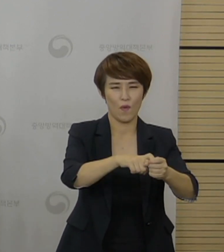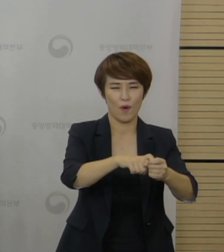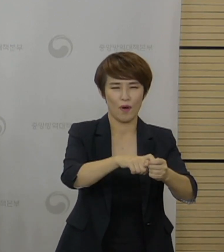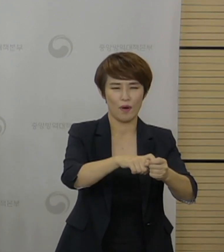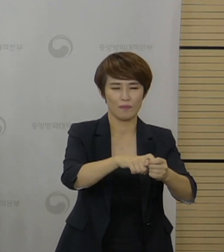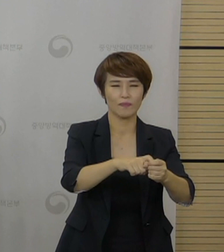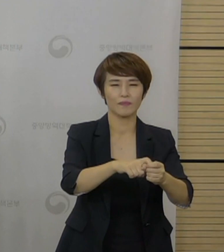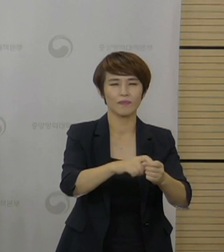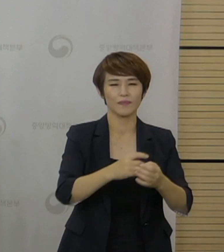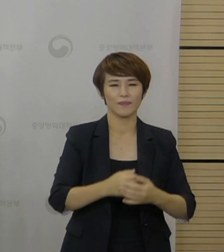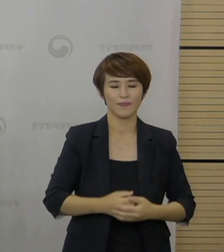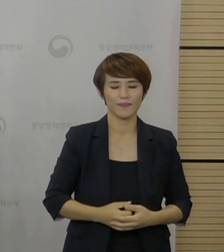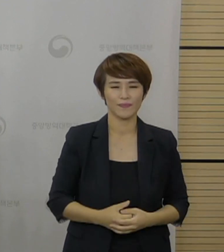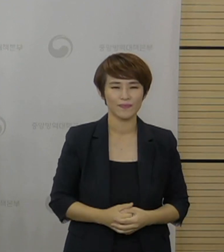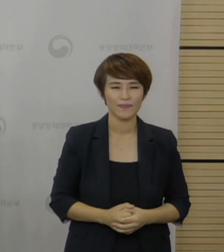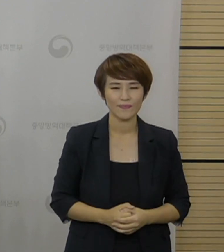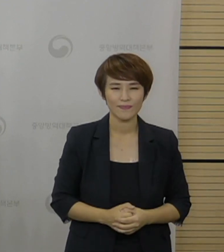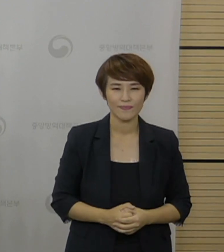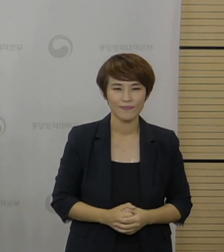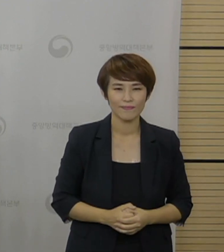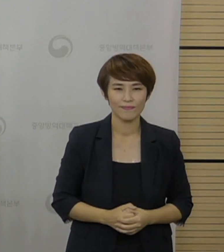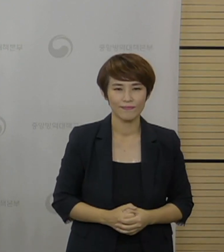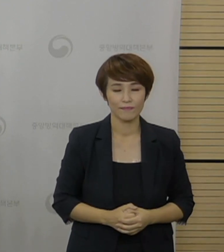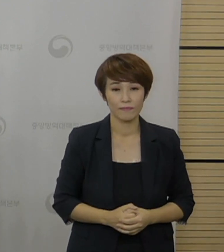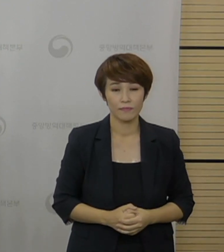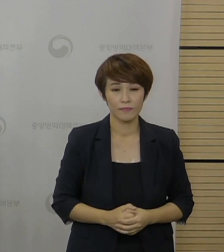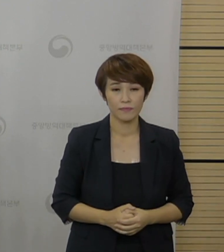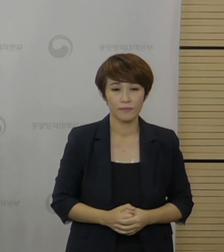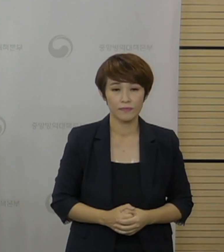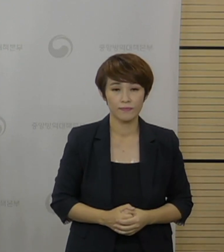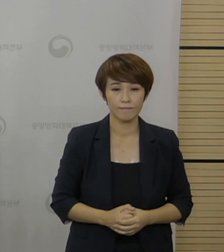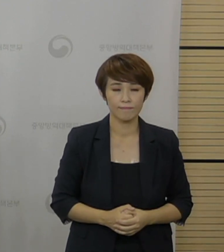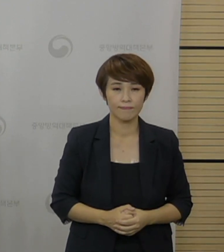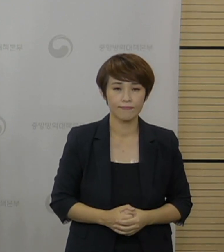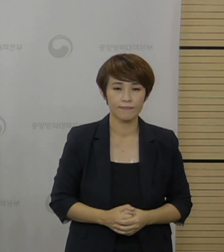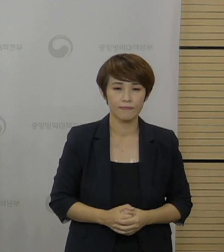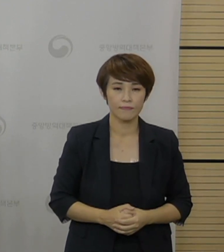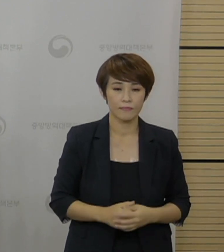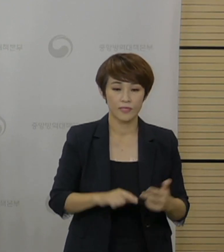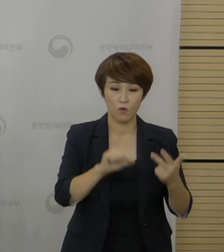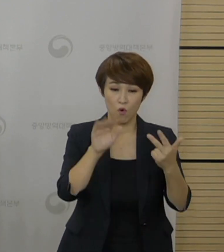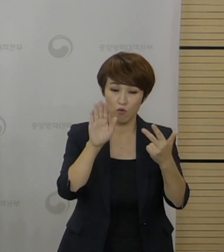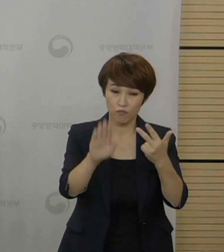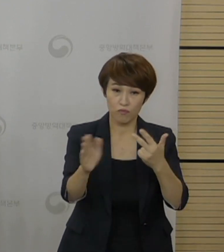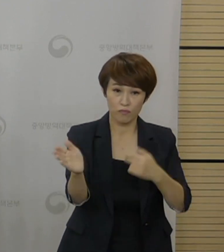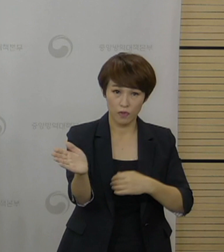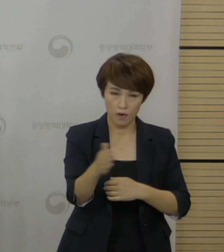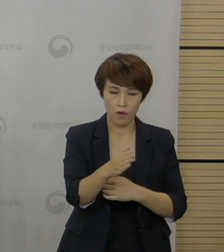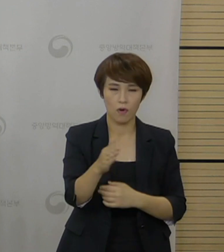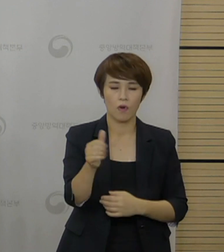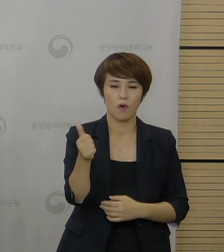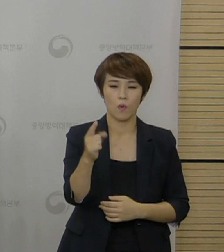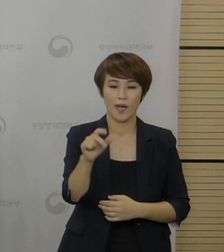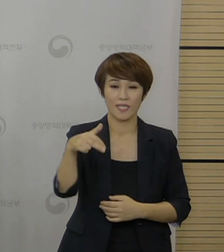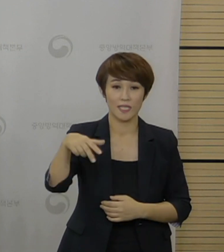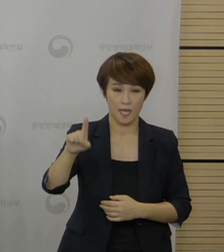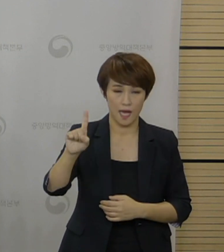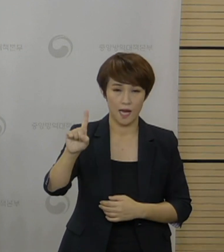그리고 하반기부터 위탁의료기관에서 화이자 백신을